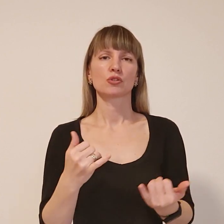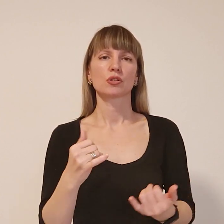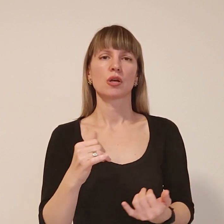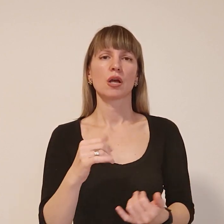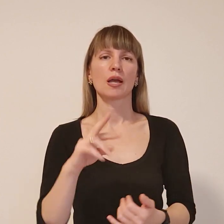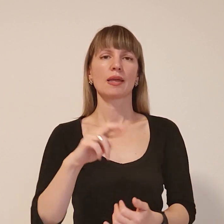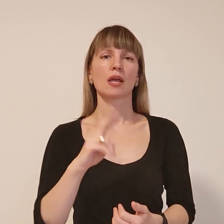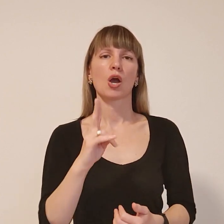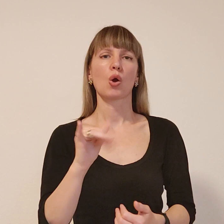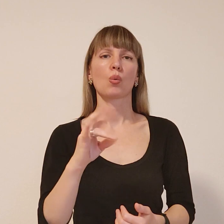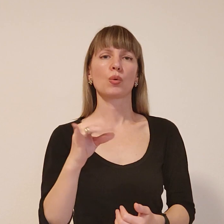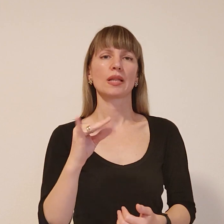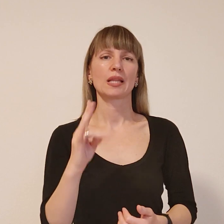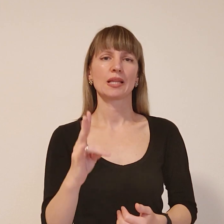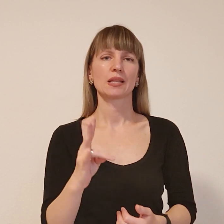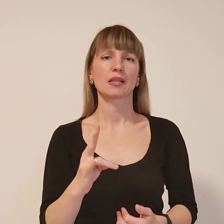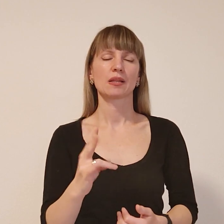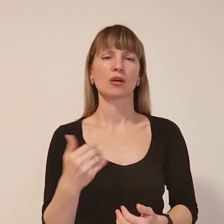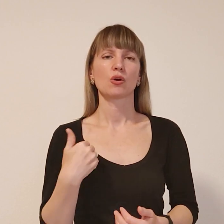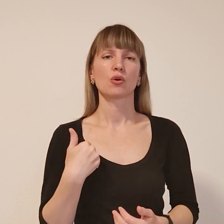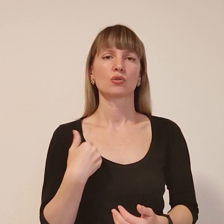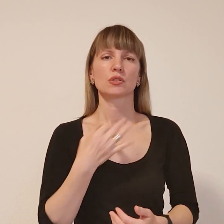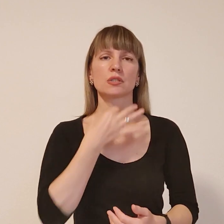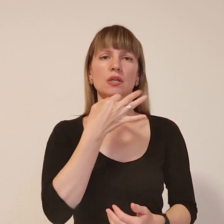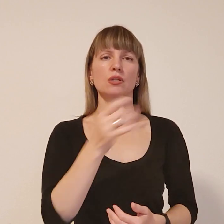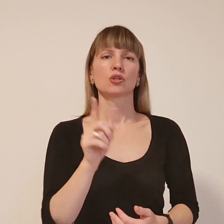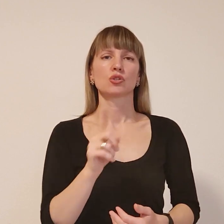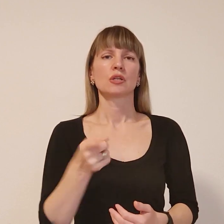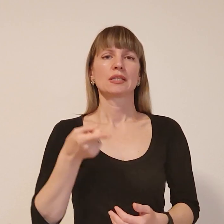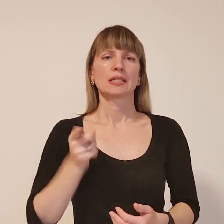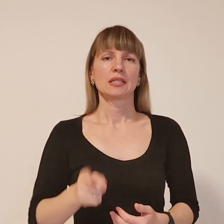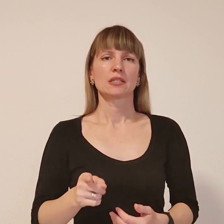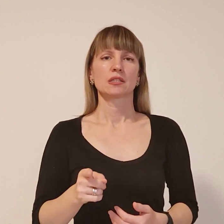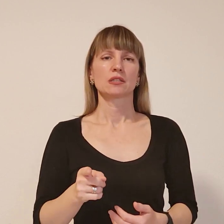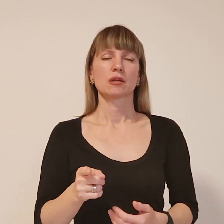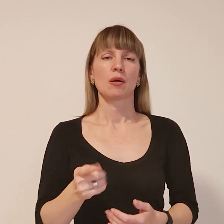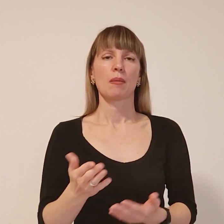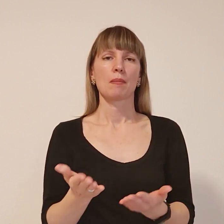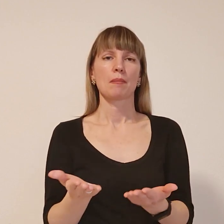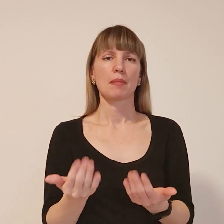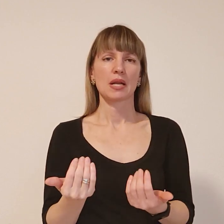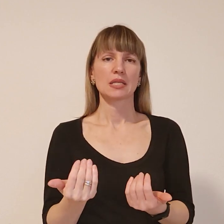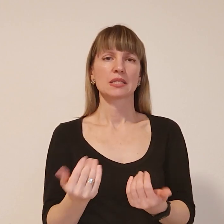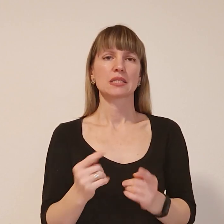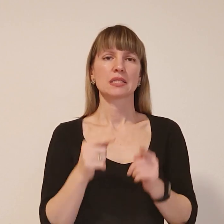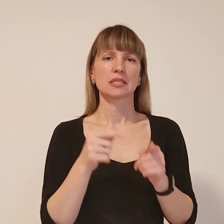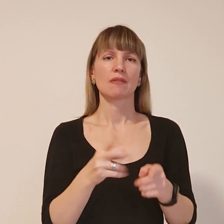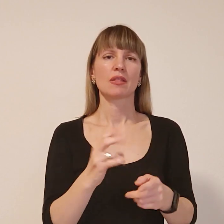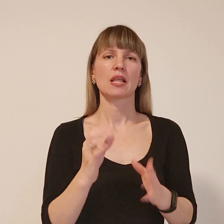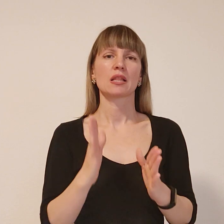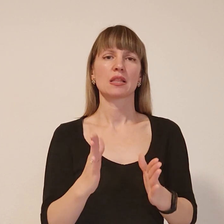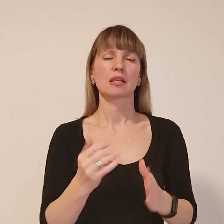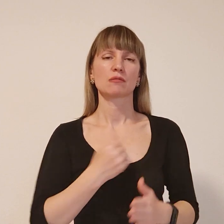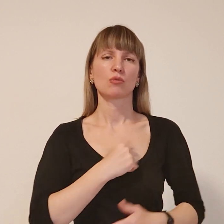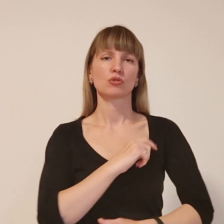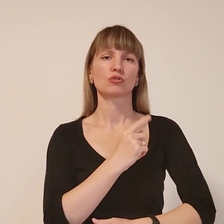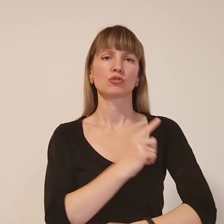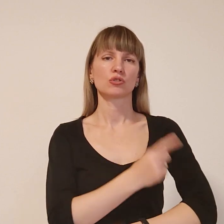Якунін. Хочу зазначити, що дійсно призив проводиться не тільки у військовій частини Збройних сил, також у Національної